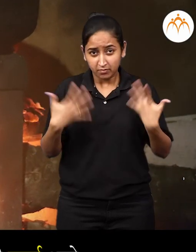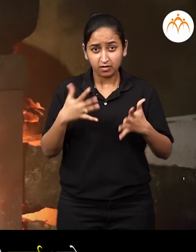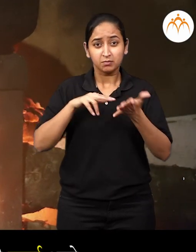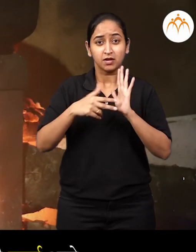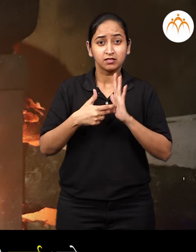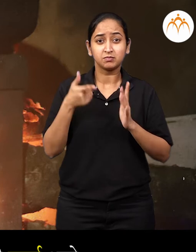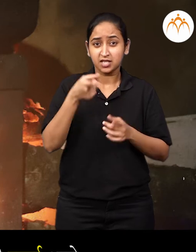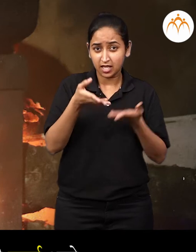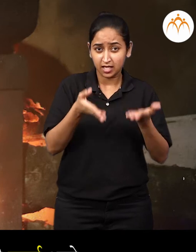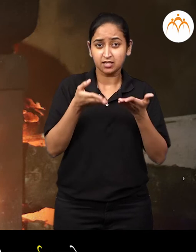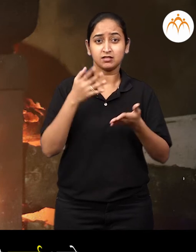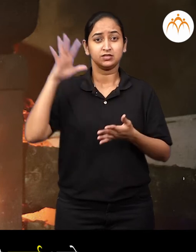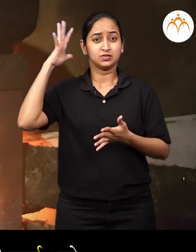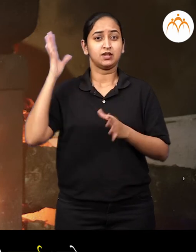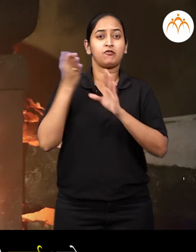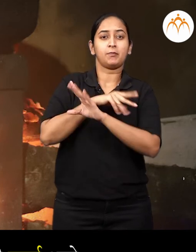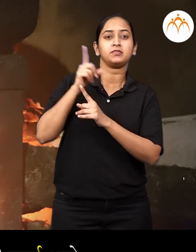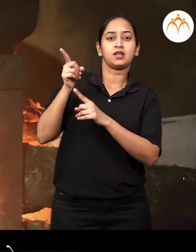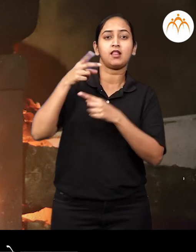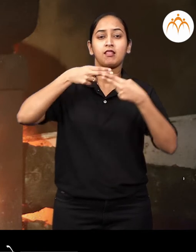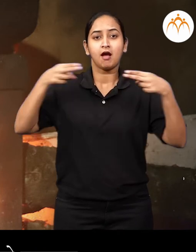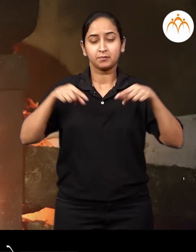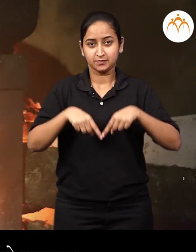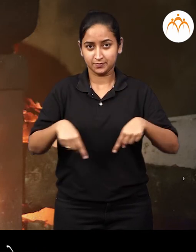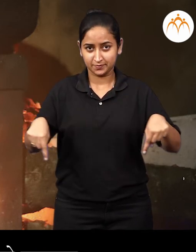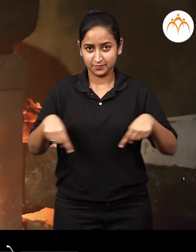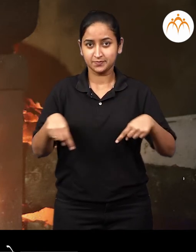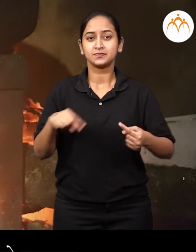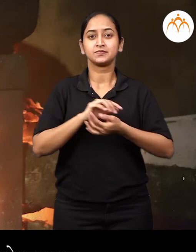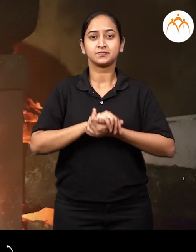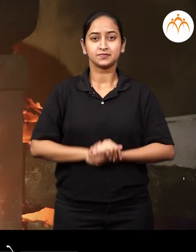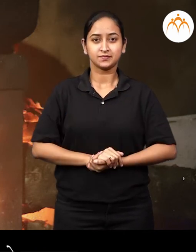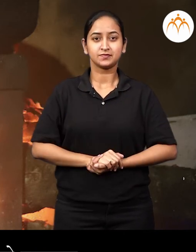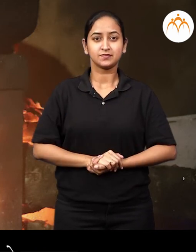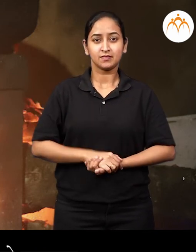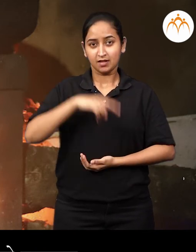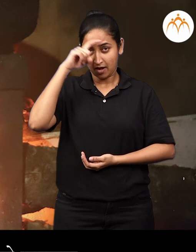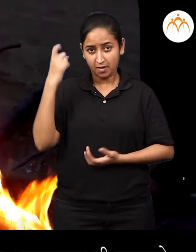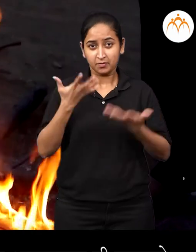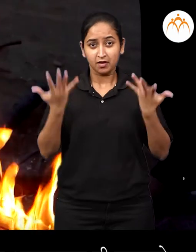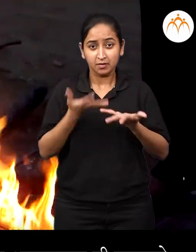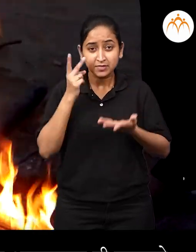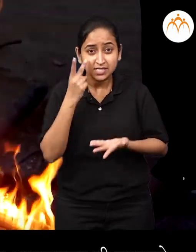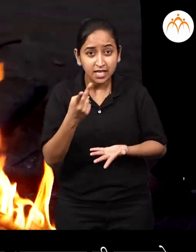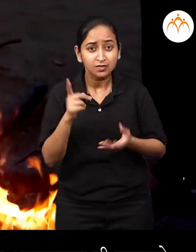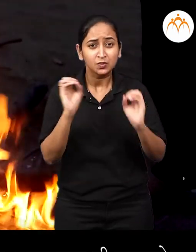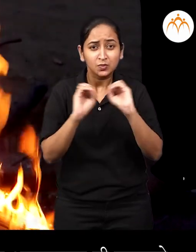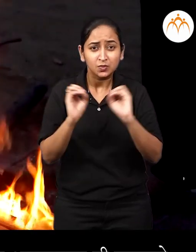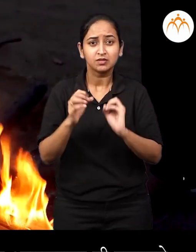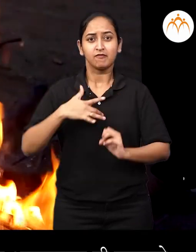ही एका प्रकारची उर्जा है, तिला आउष्णेक उर्जा आसमन्टा आपन उष्णतेला पाहू शकत नहीं परन्तु